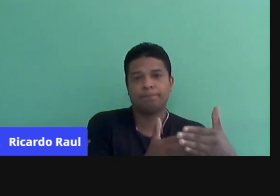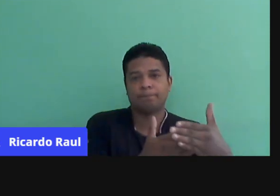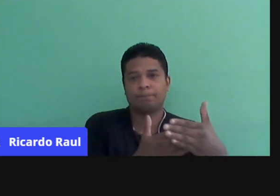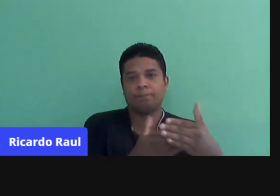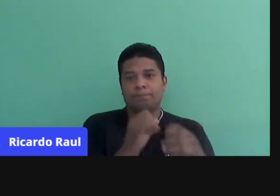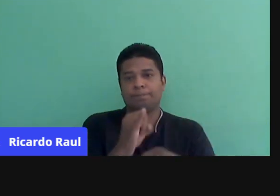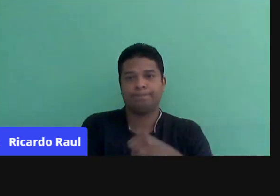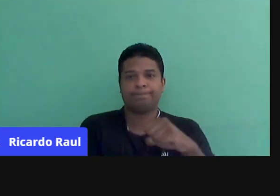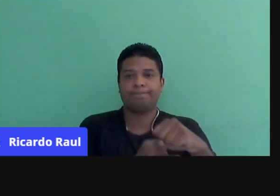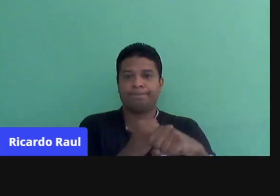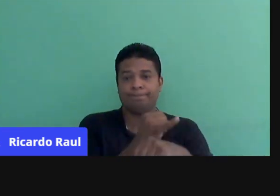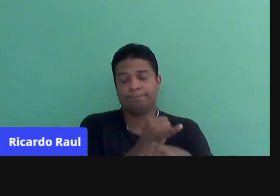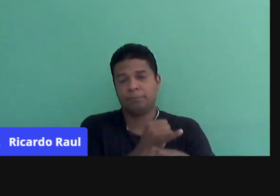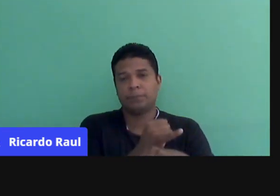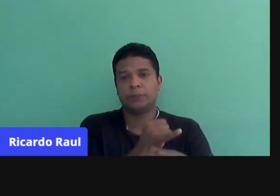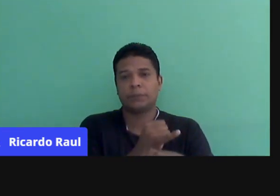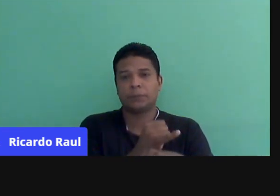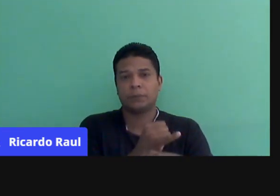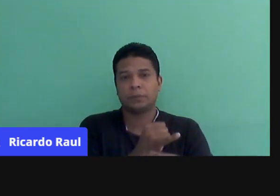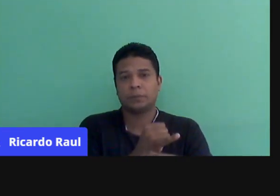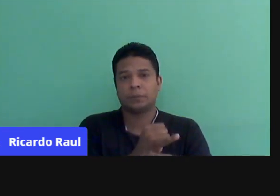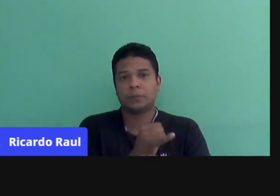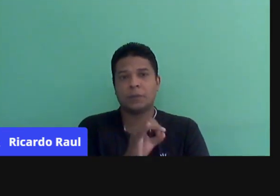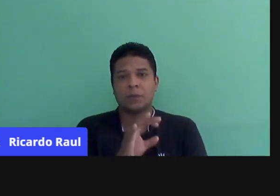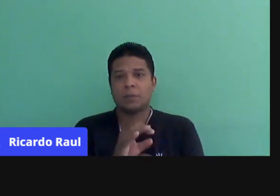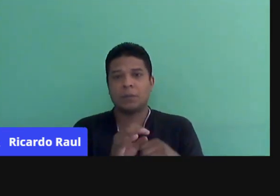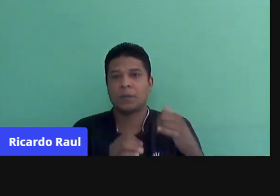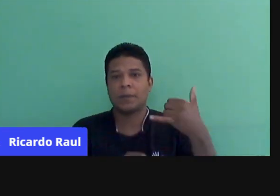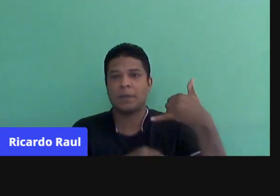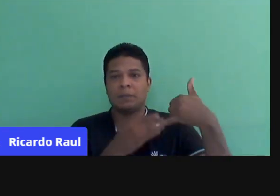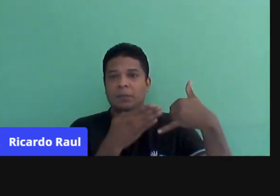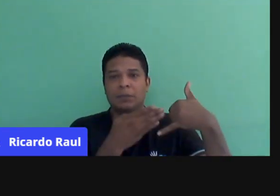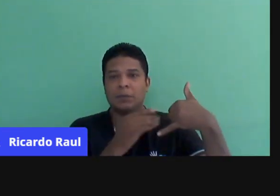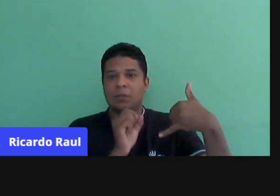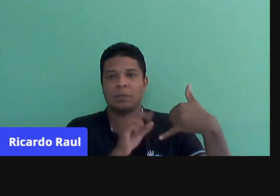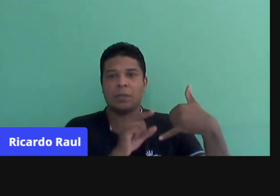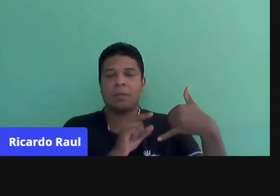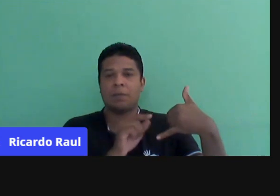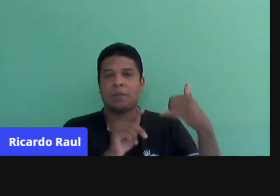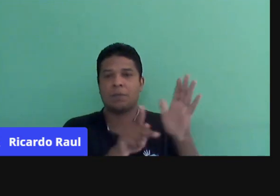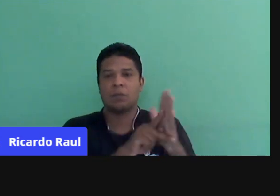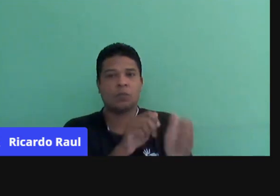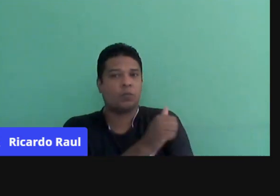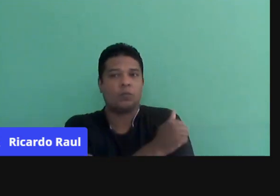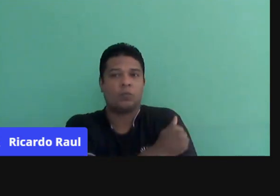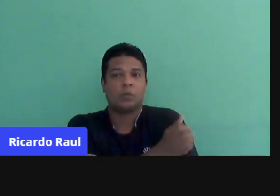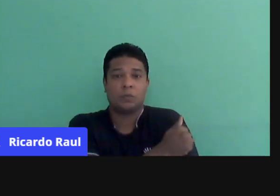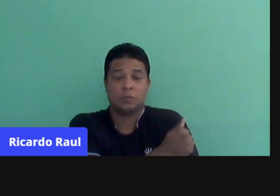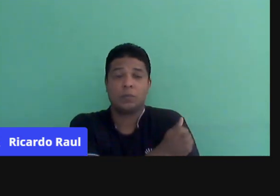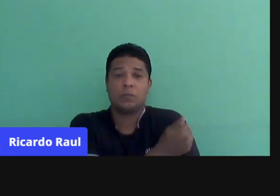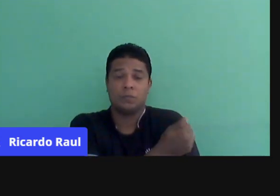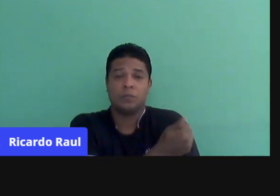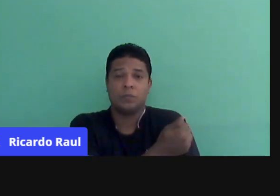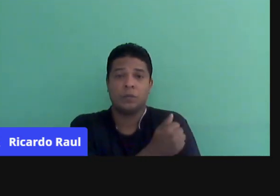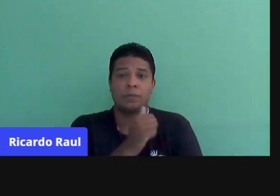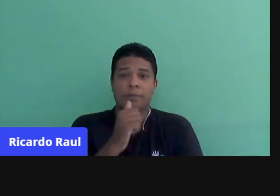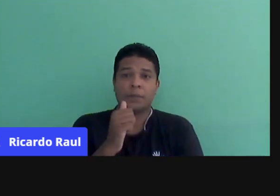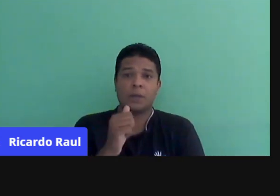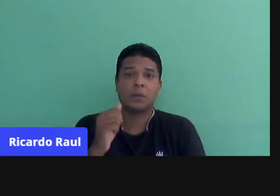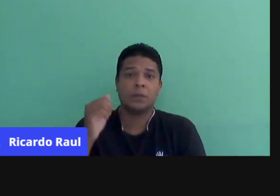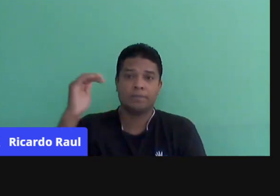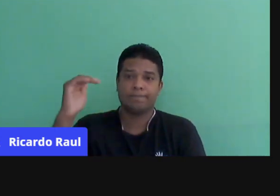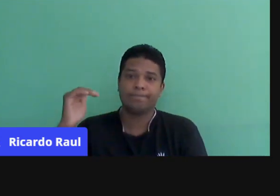internet, muitas vezes pelo celular e não celular do aluno. É importante destacar que muitas vezes o celular é do adulto que o